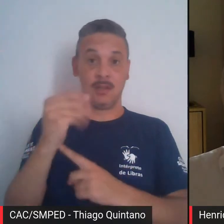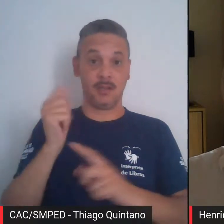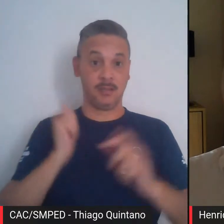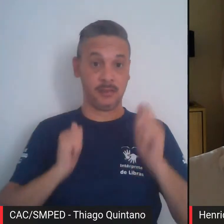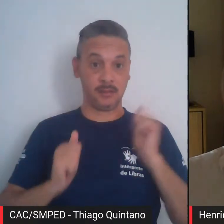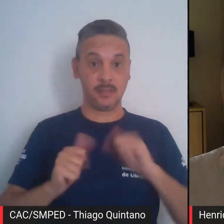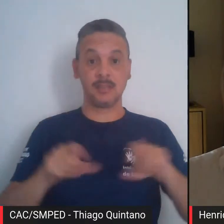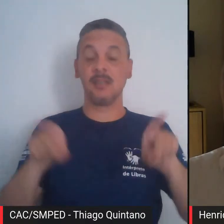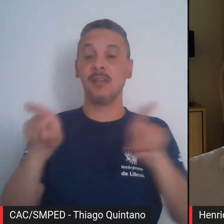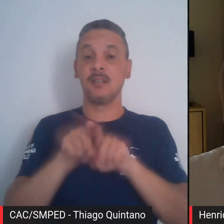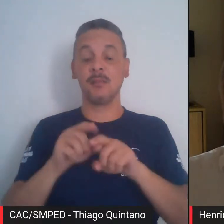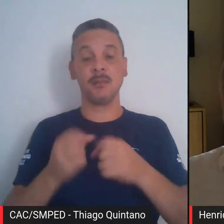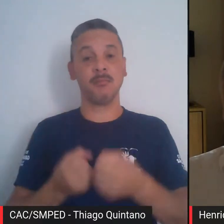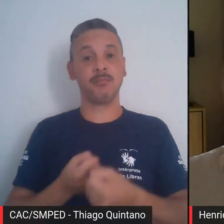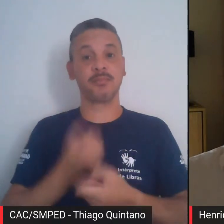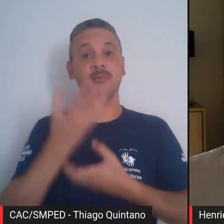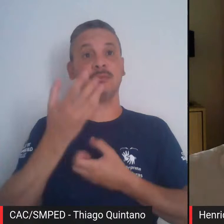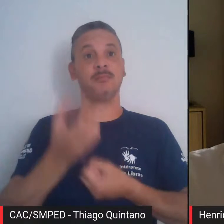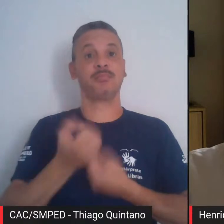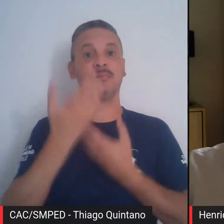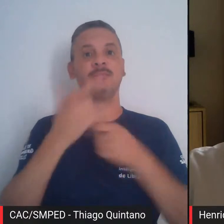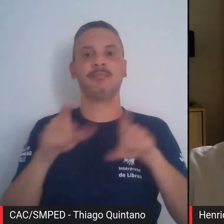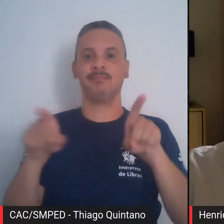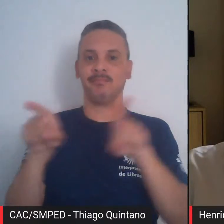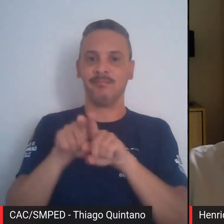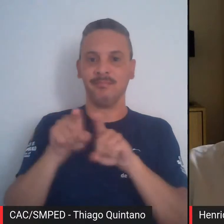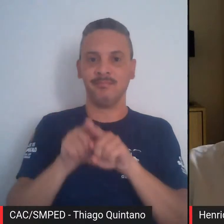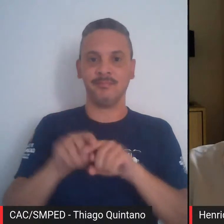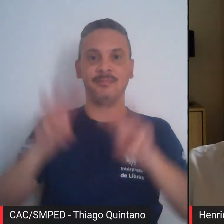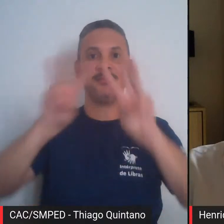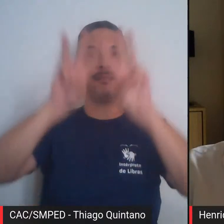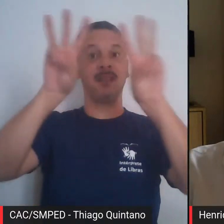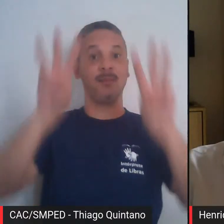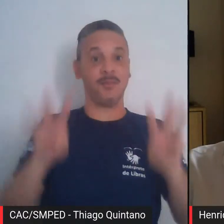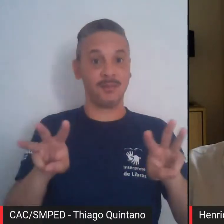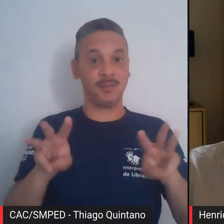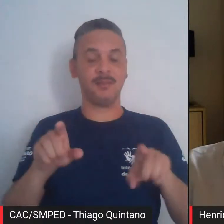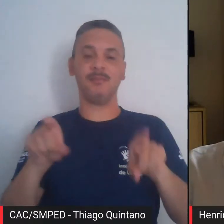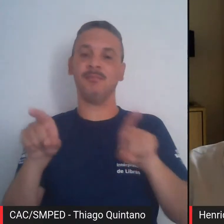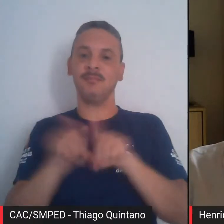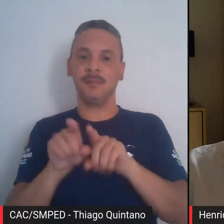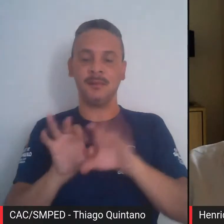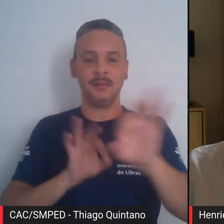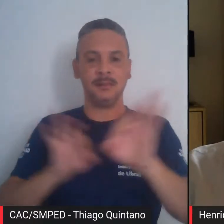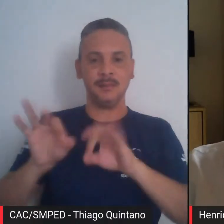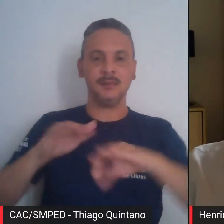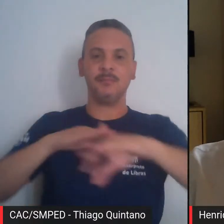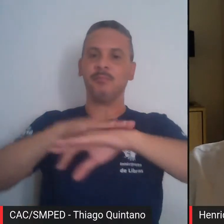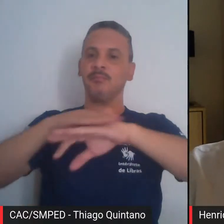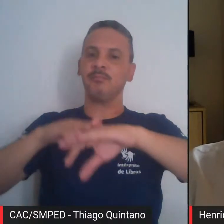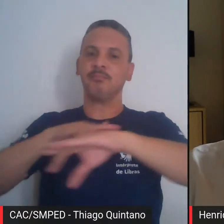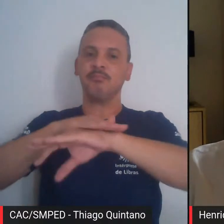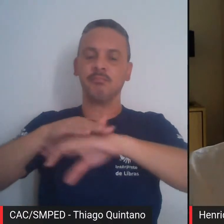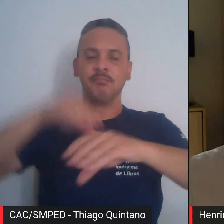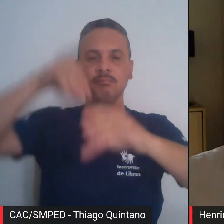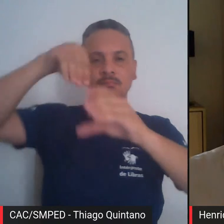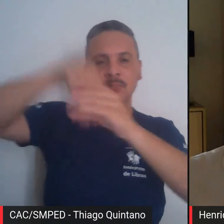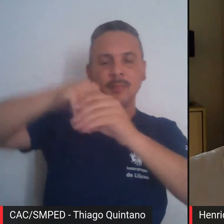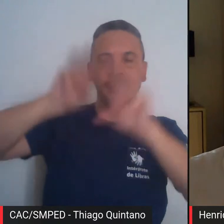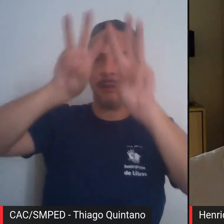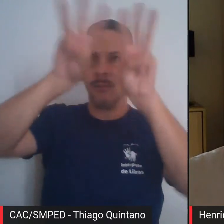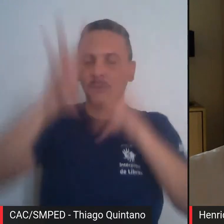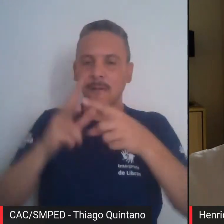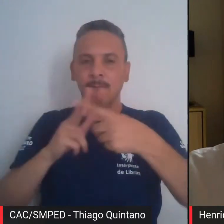seu universo criativo, mas também para o museu, que passou por intensa discussão interna e ajustes